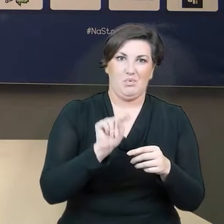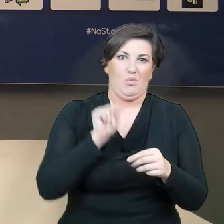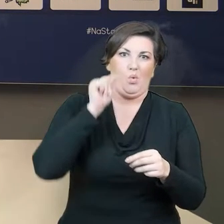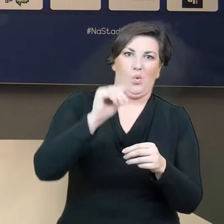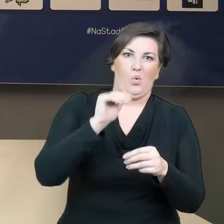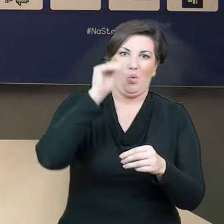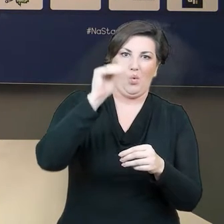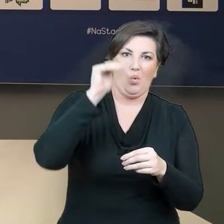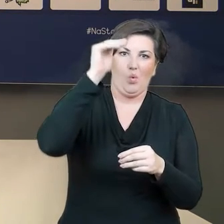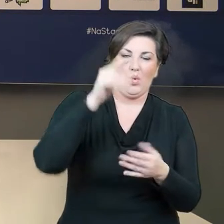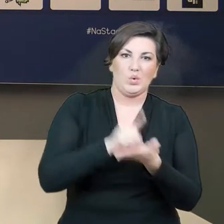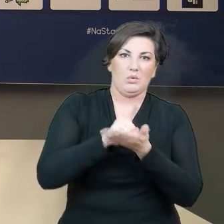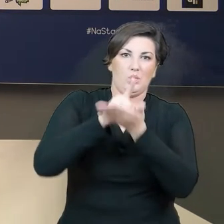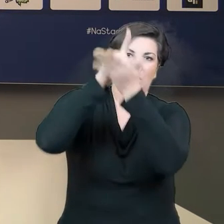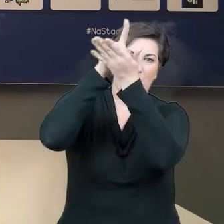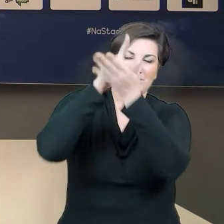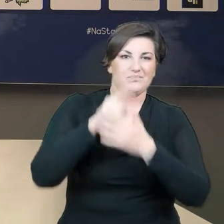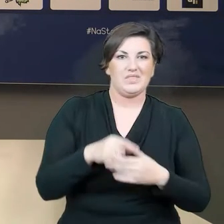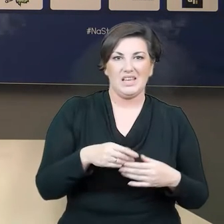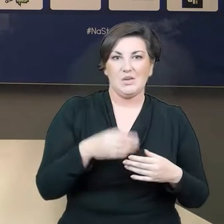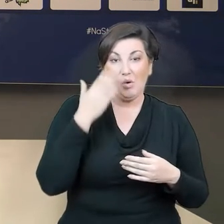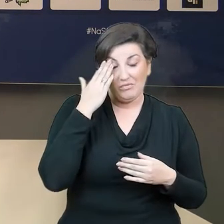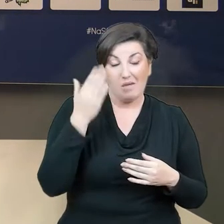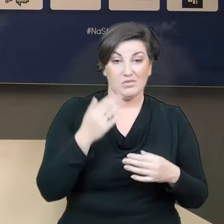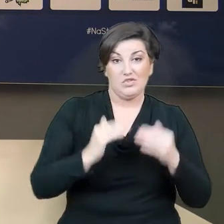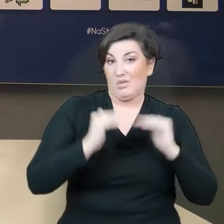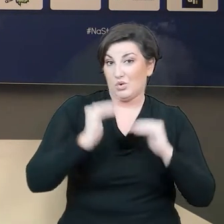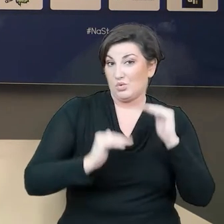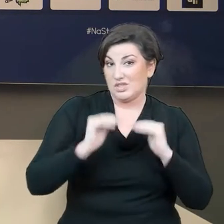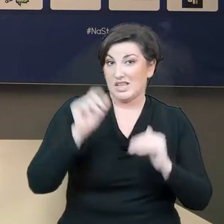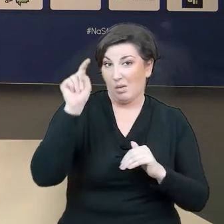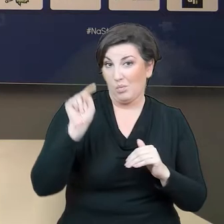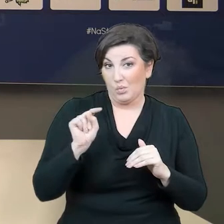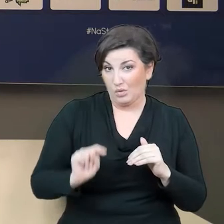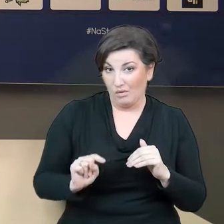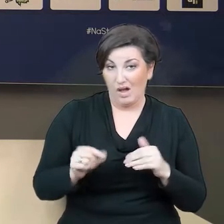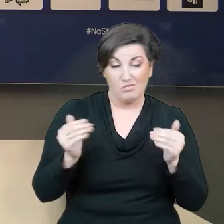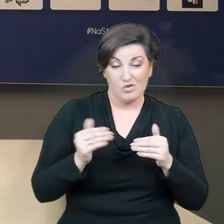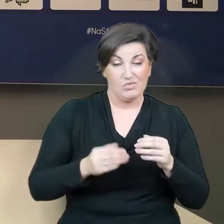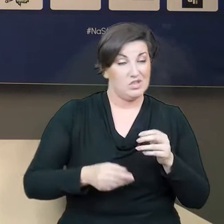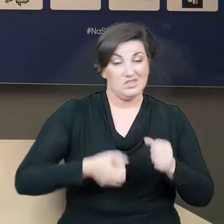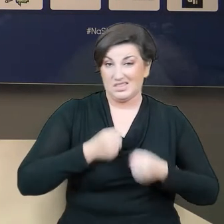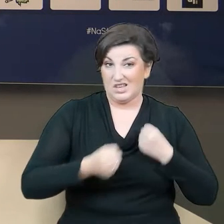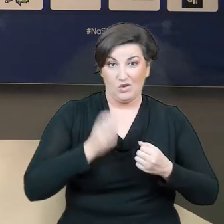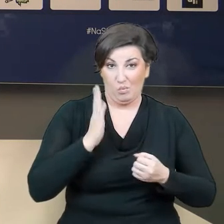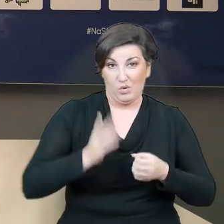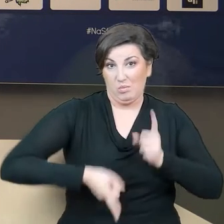ta różnica punktowa może być trudna później do dogonienia, ale też z drugiej strony